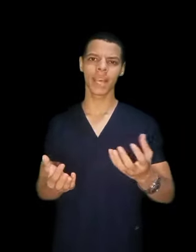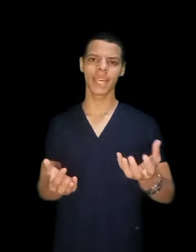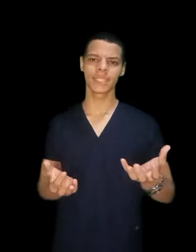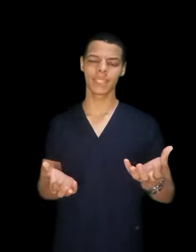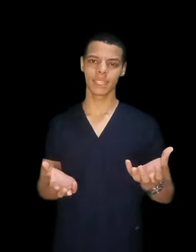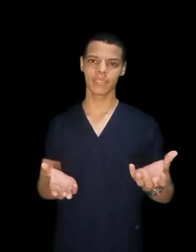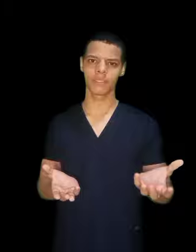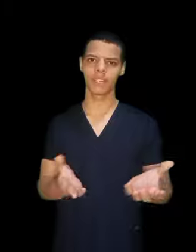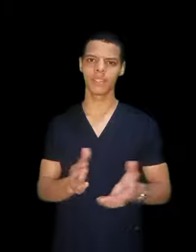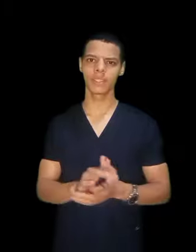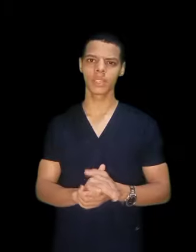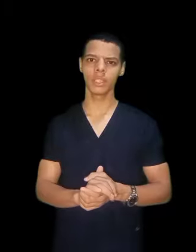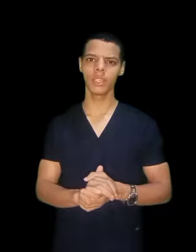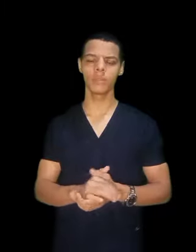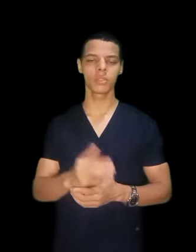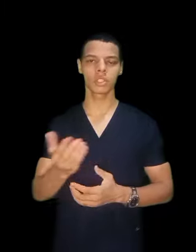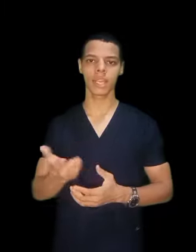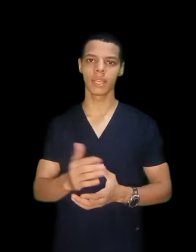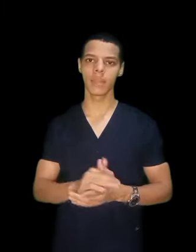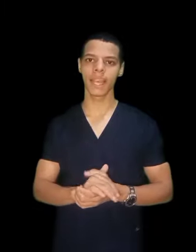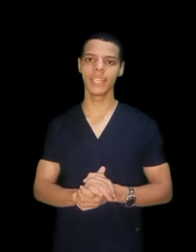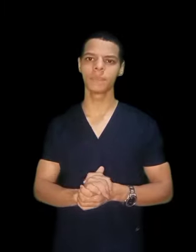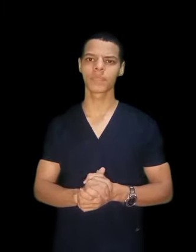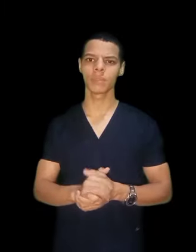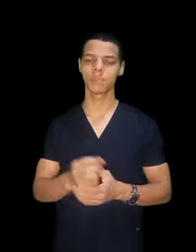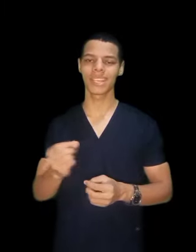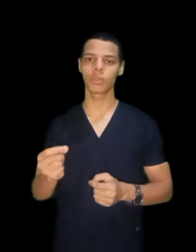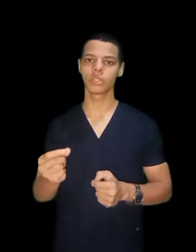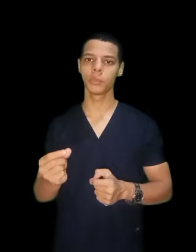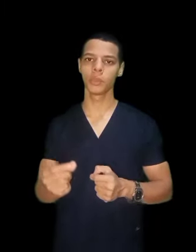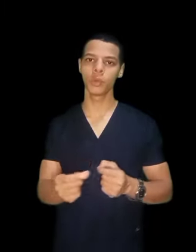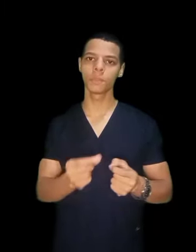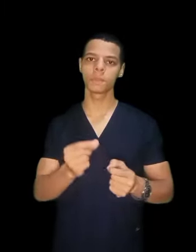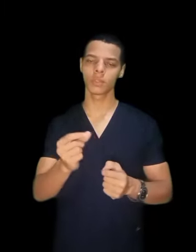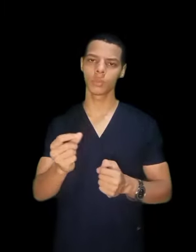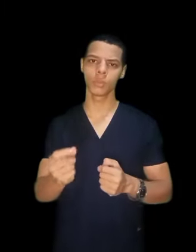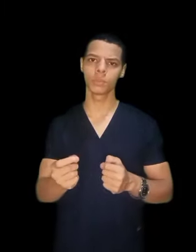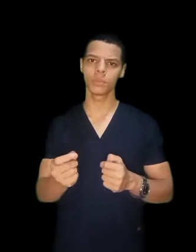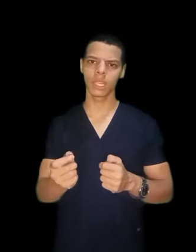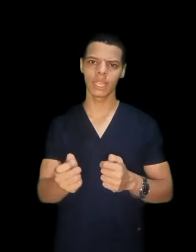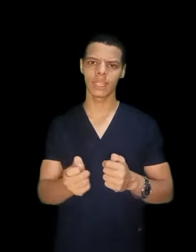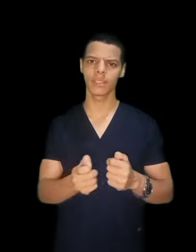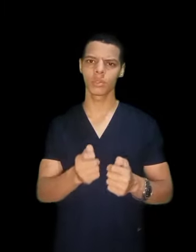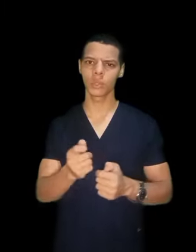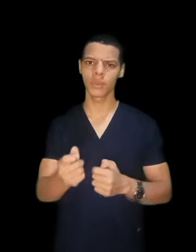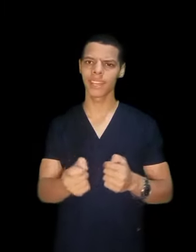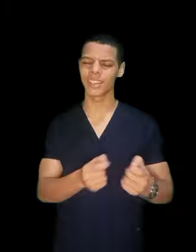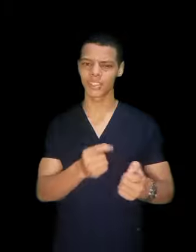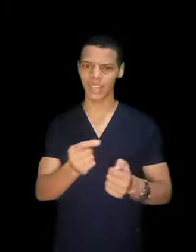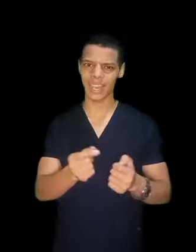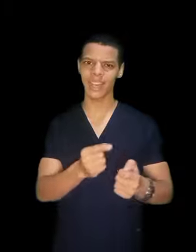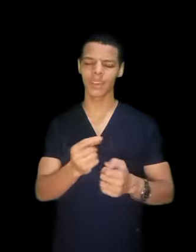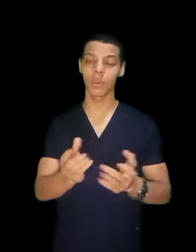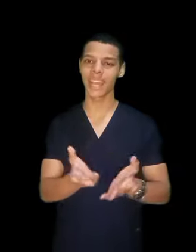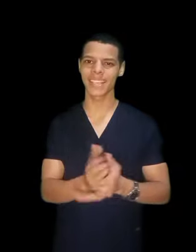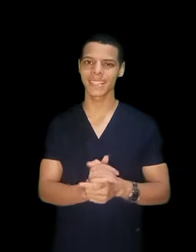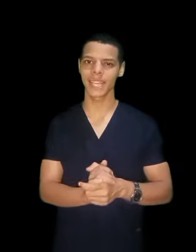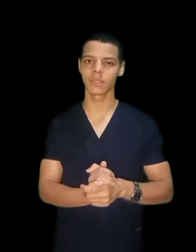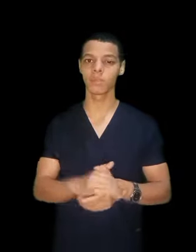معهد فني صحي مش تعليم عالي. بتاخد دبلوم دبلوم دبلومة في الاشياء وهكذا يعني.